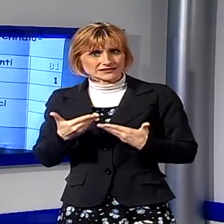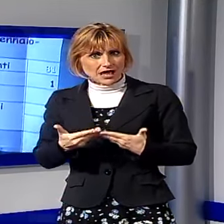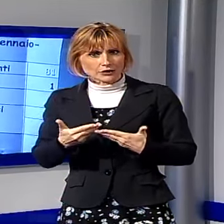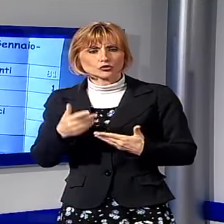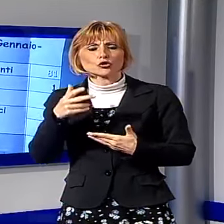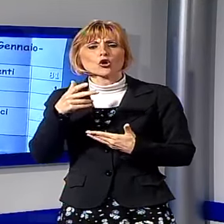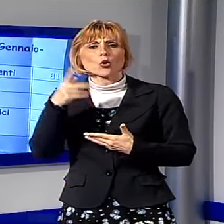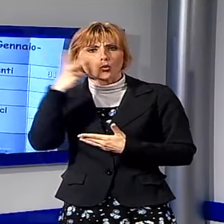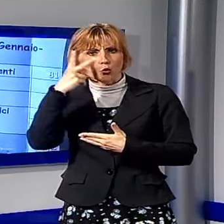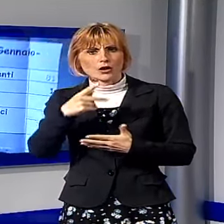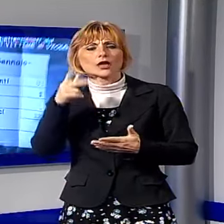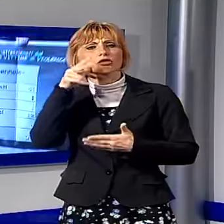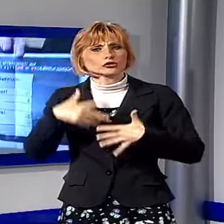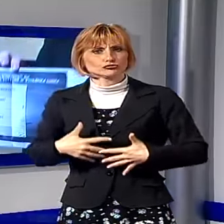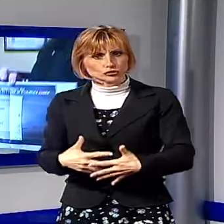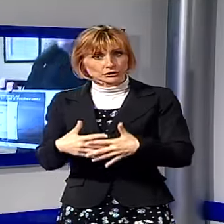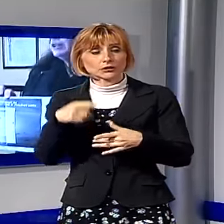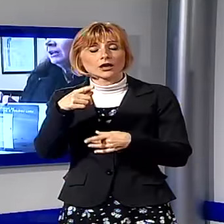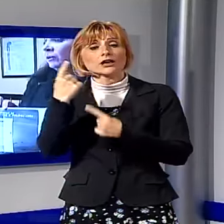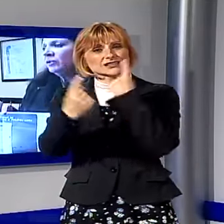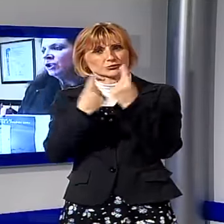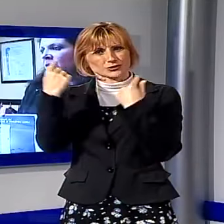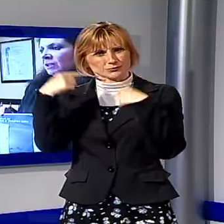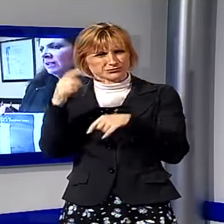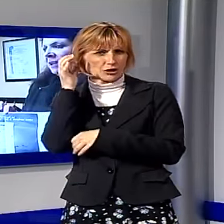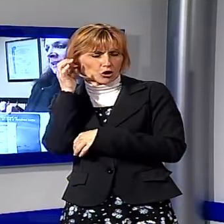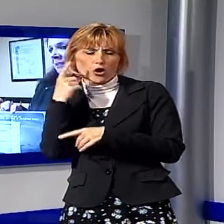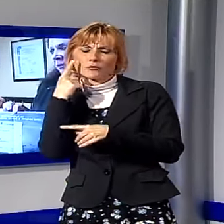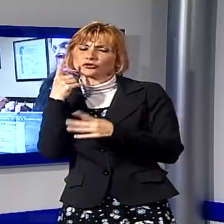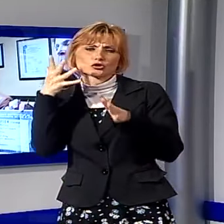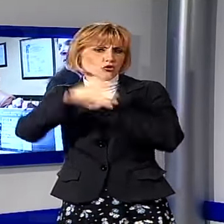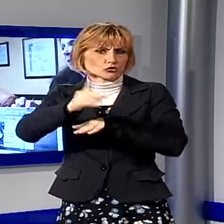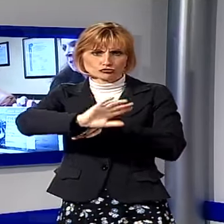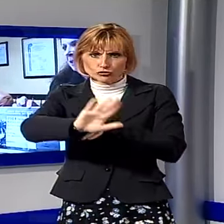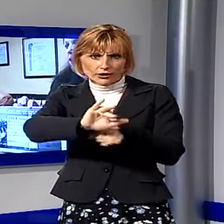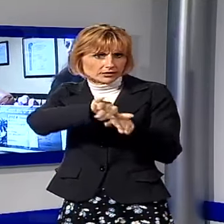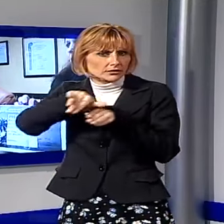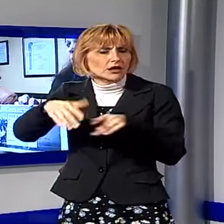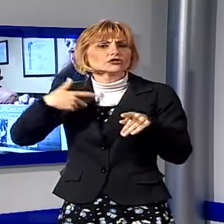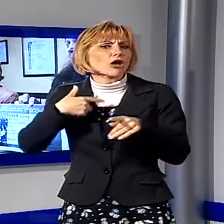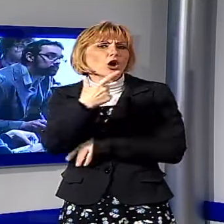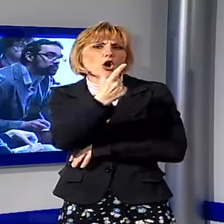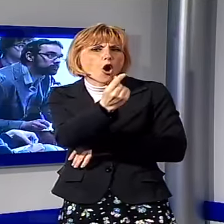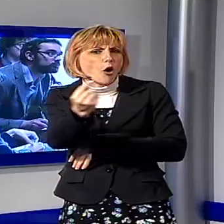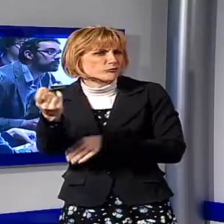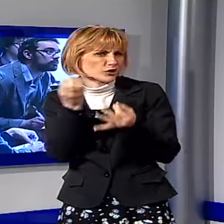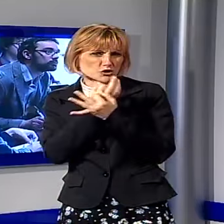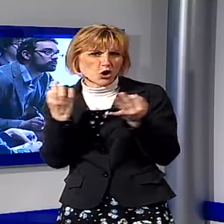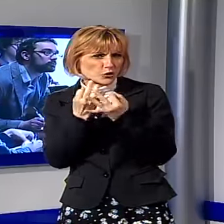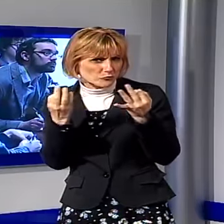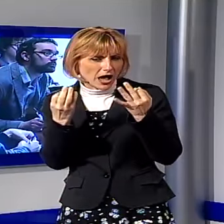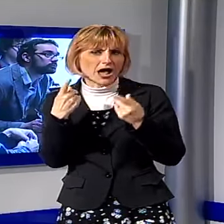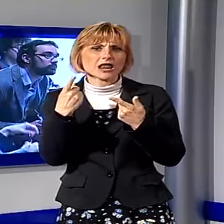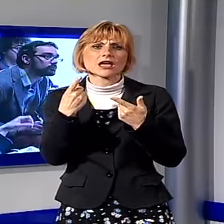contesto in cui è maturato quest'ultimo non deve ingannare. Ci sono stati anche casi che hanno visto coinvolte coppie della borghesia lucchese